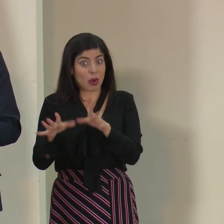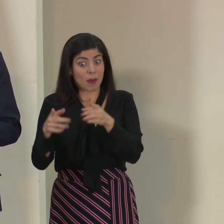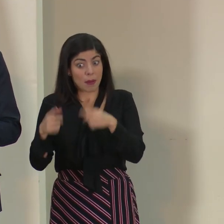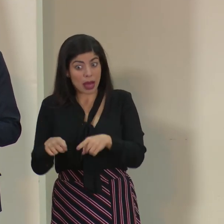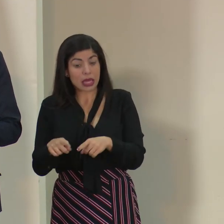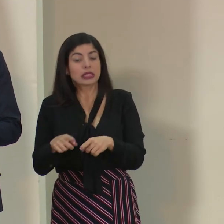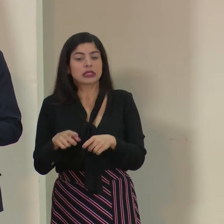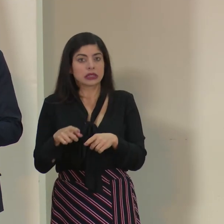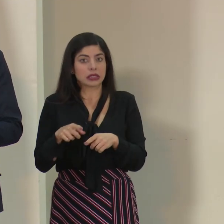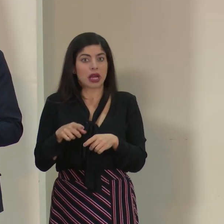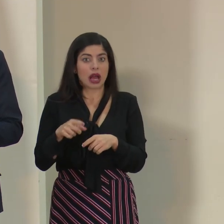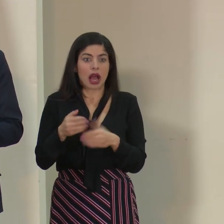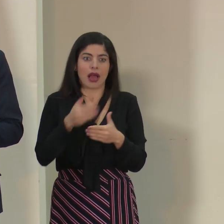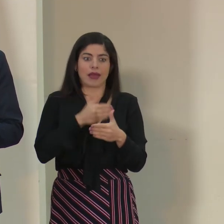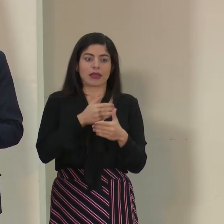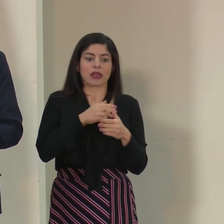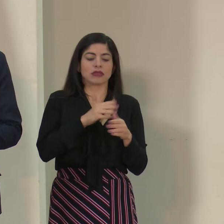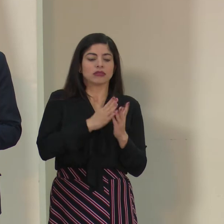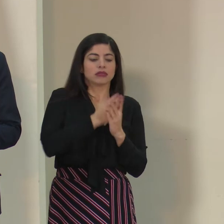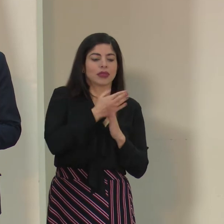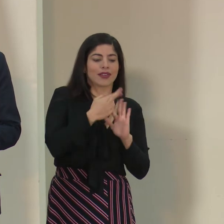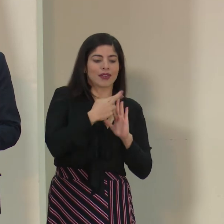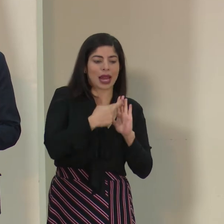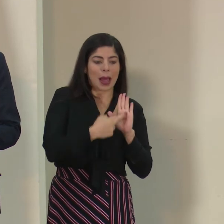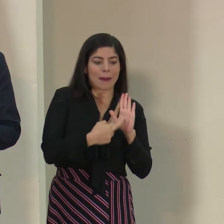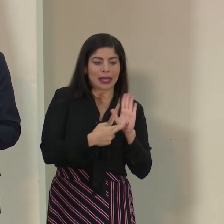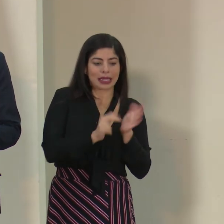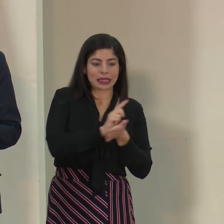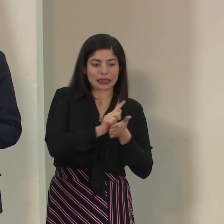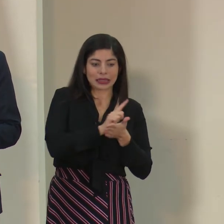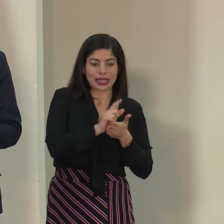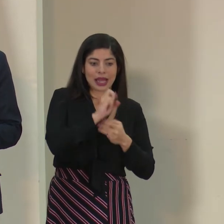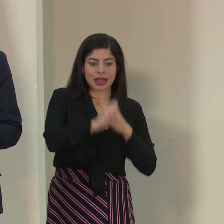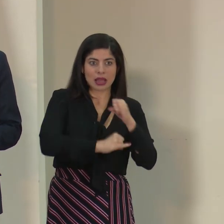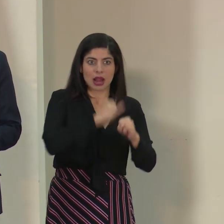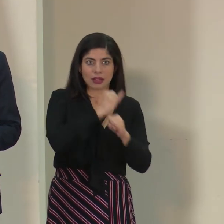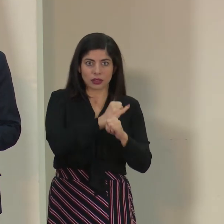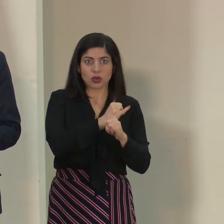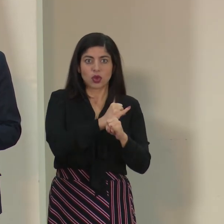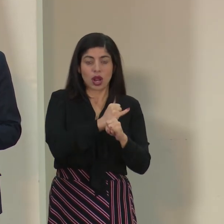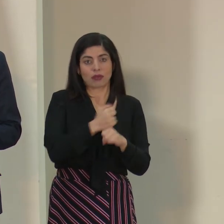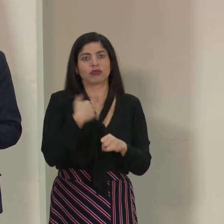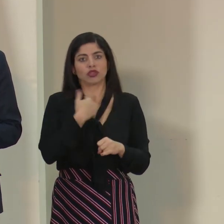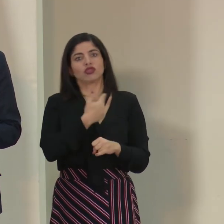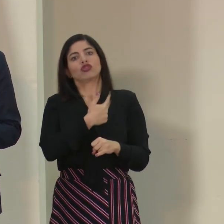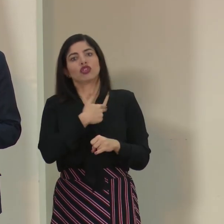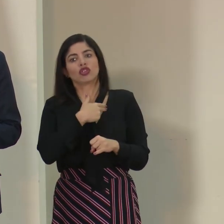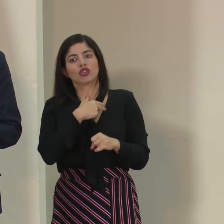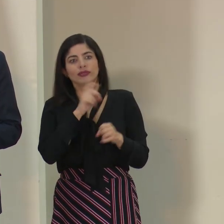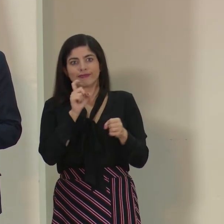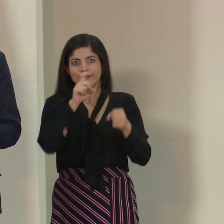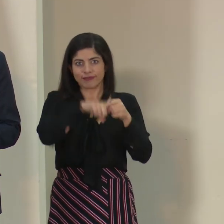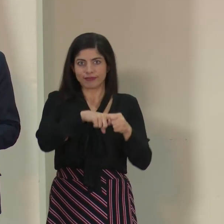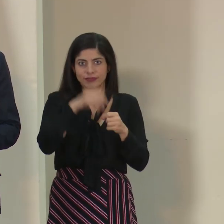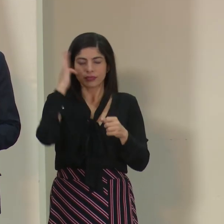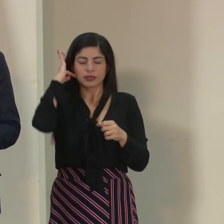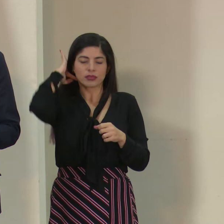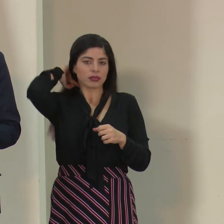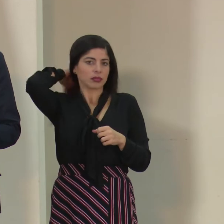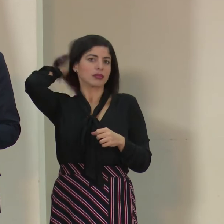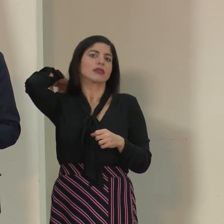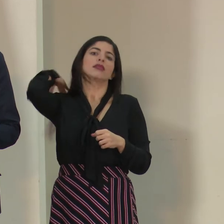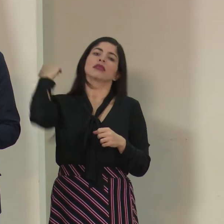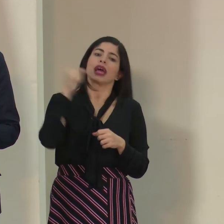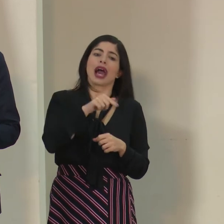ya a través incluso de lo que es el Reglamento Sanitario Internacional, de lo cual nosotros somos signatarios y que ahí está